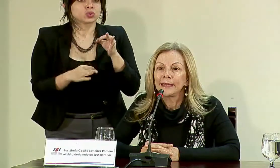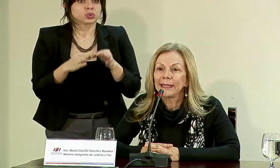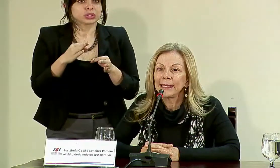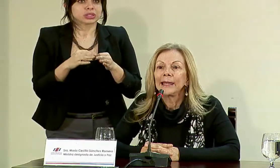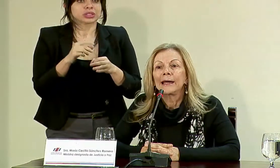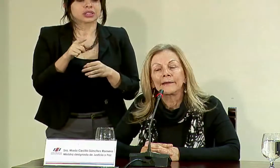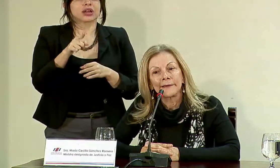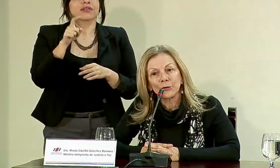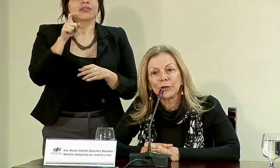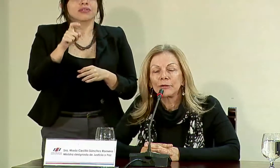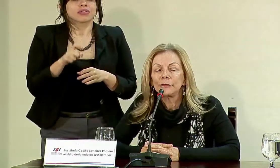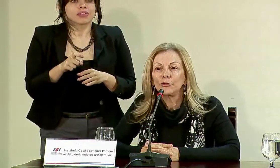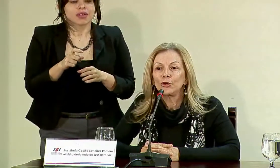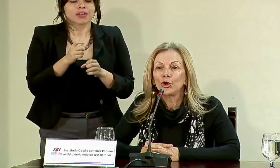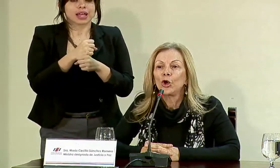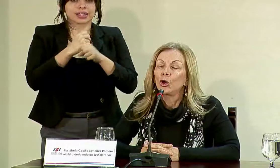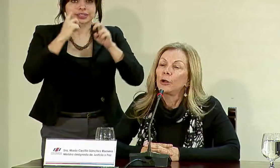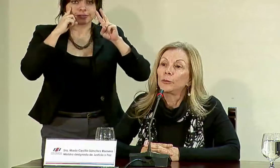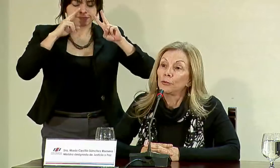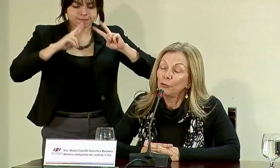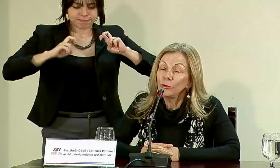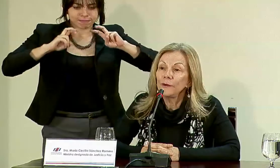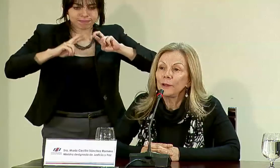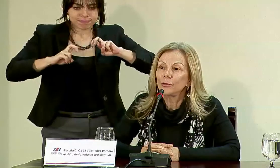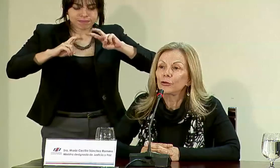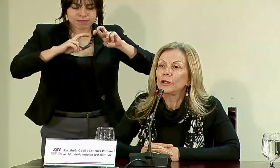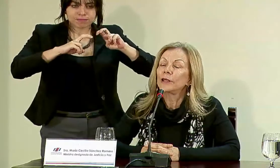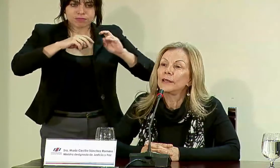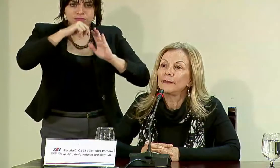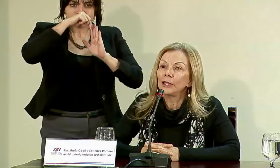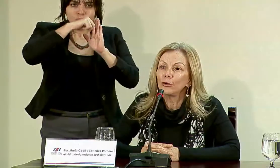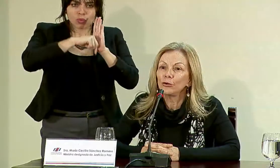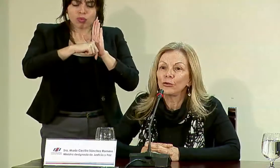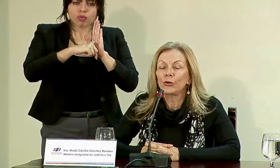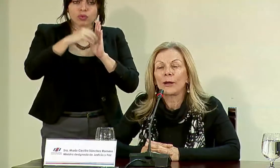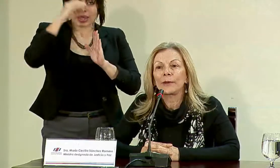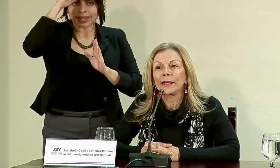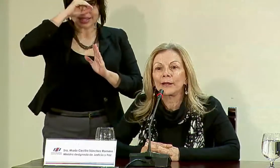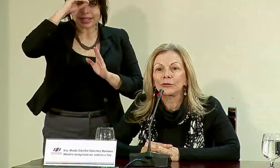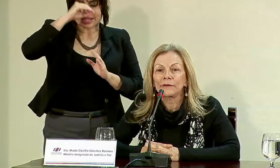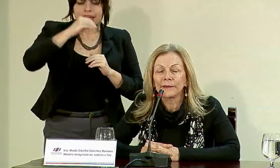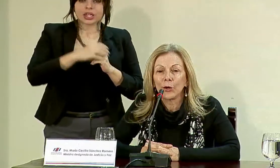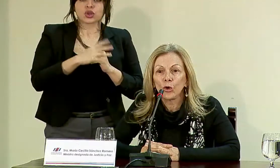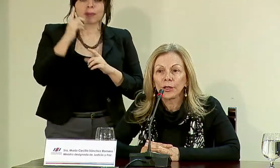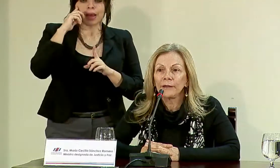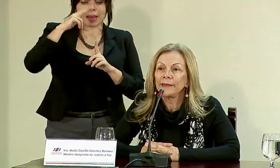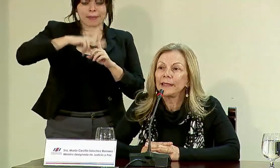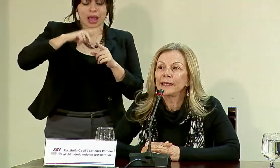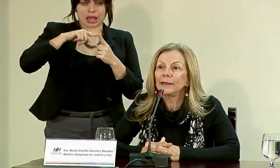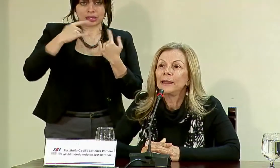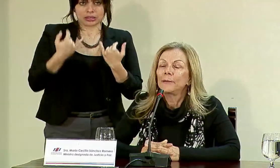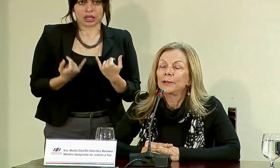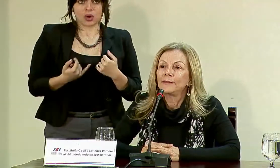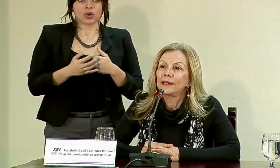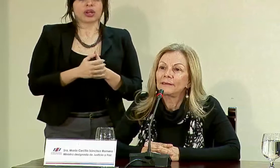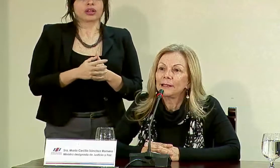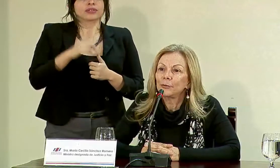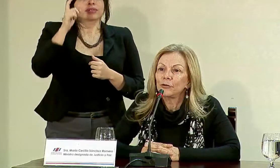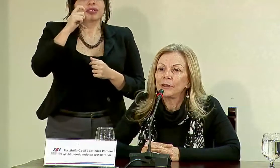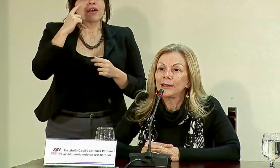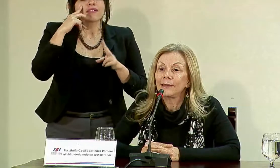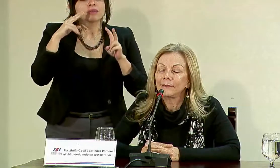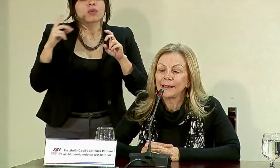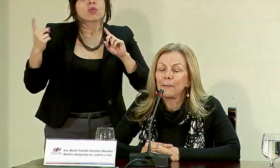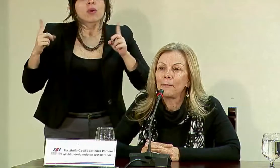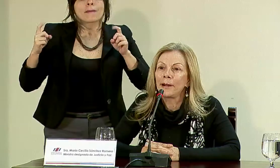tiene que hacer una revisión profunda de los criterios aplicados hasta ahora, tiene que plantearse